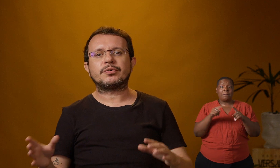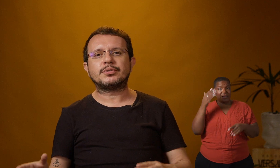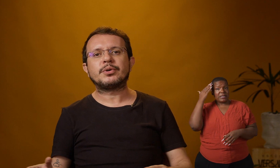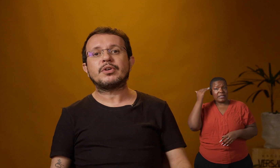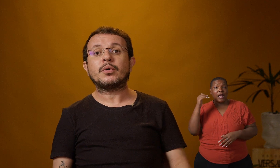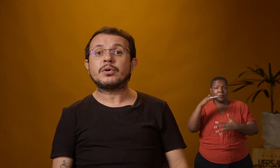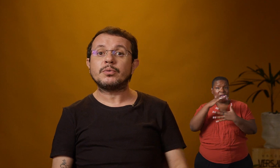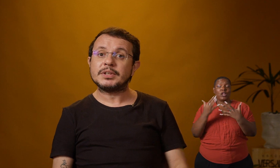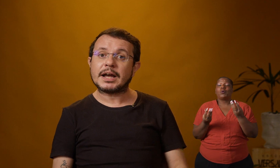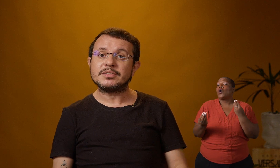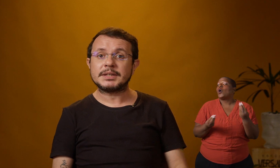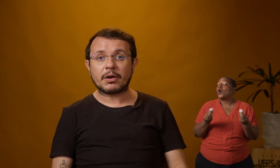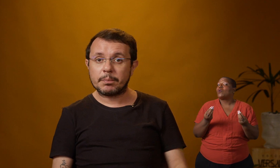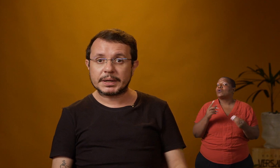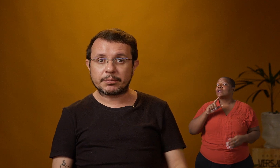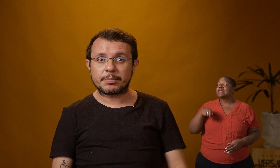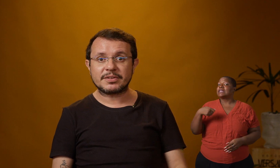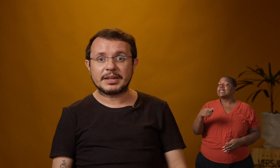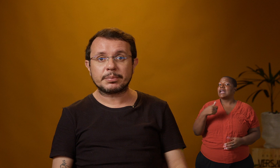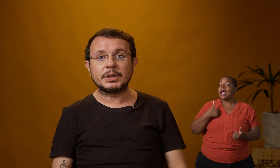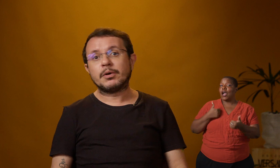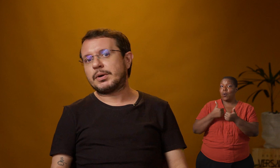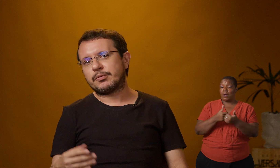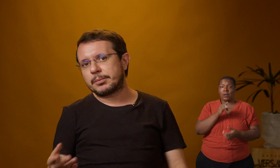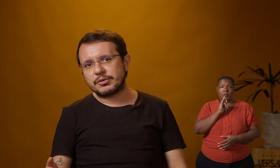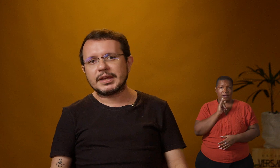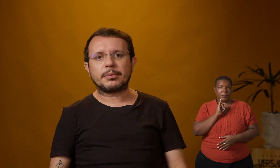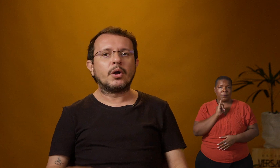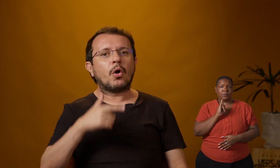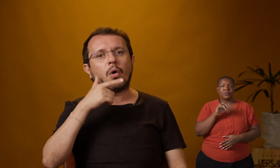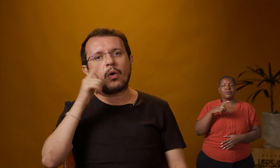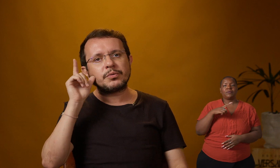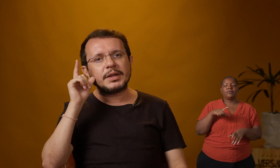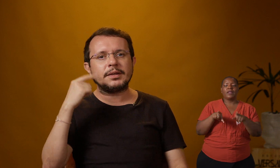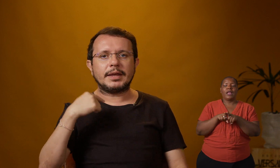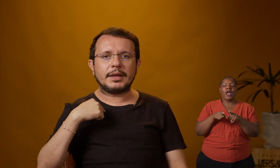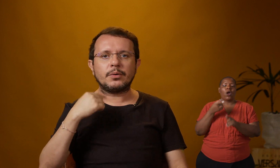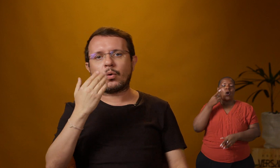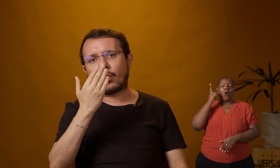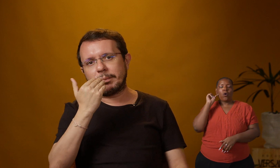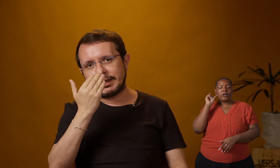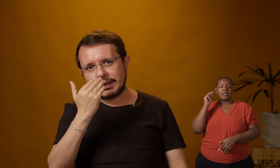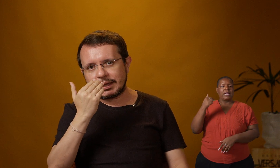ou futuro, de acordo com os sinais que acompanham. Por exemplo, um advérbio de tempo. Ontem eu comi